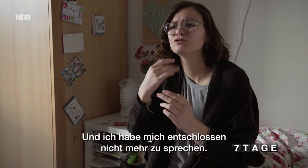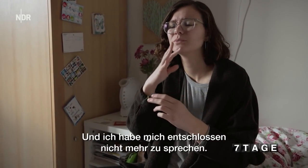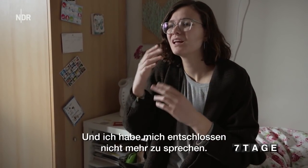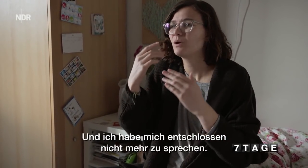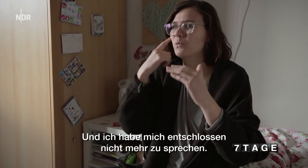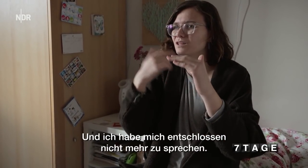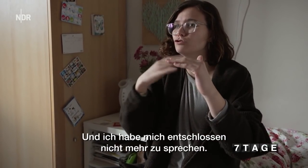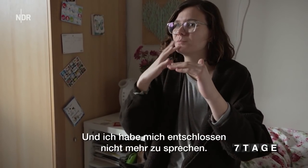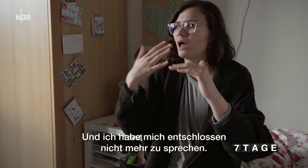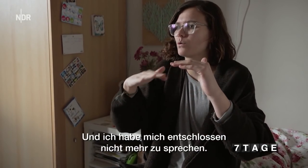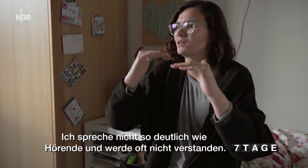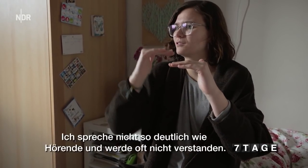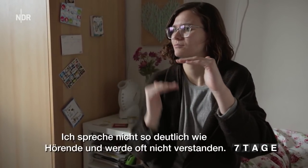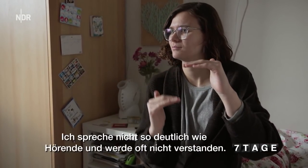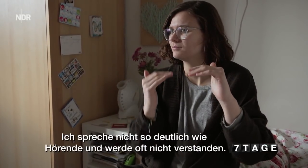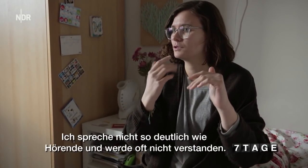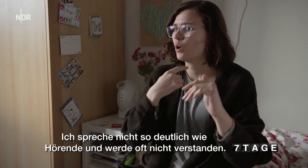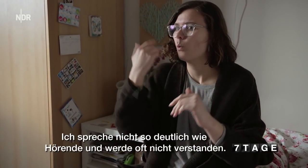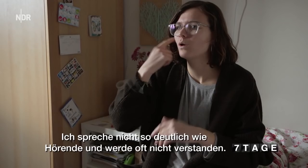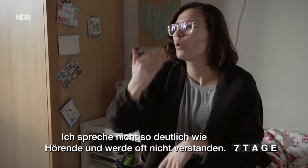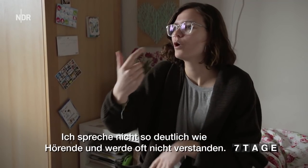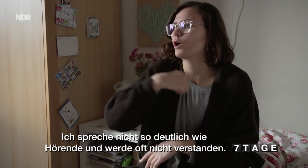Also lässt das auch nicht?